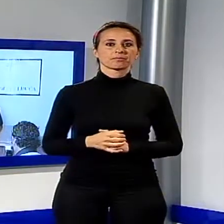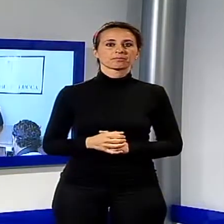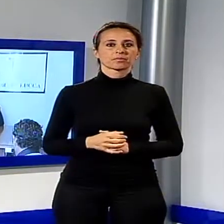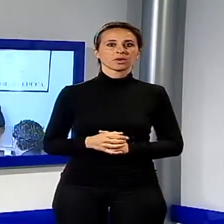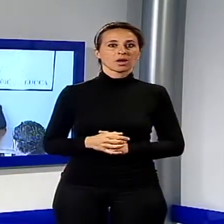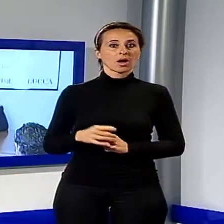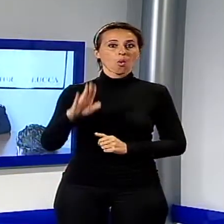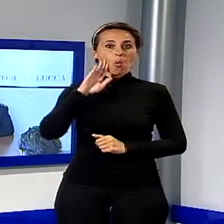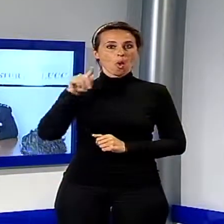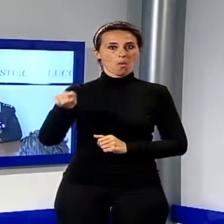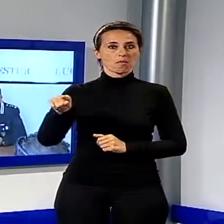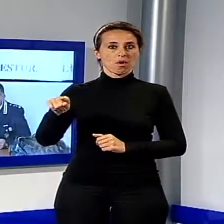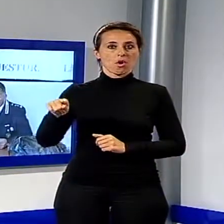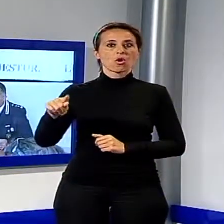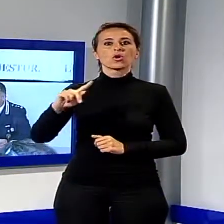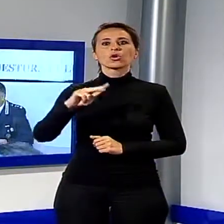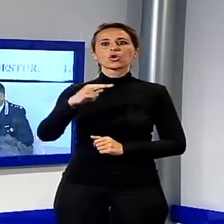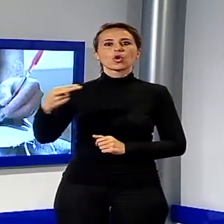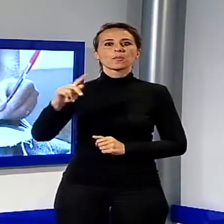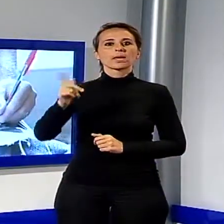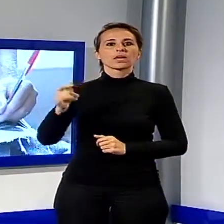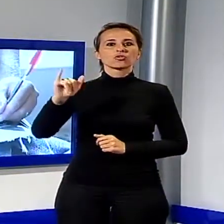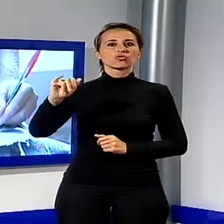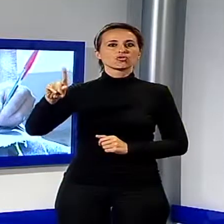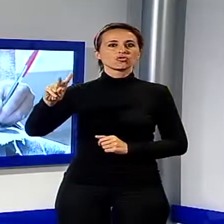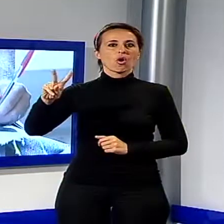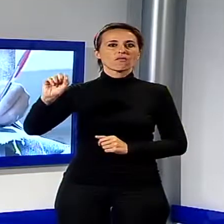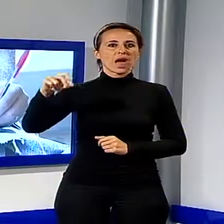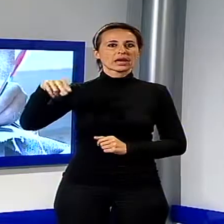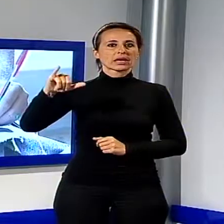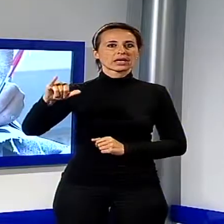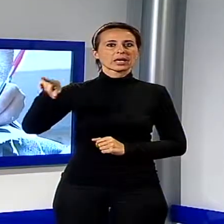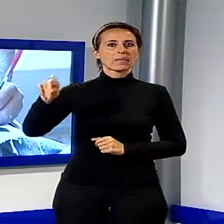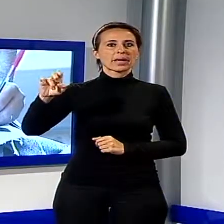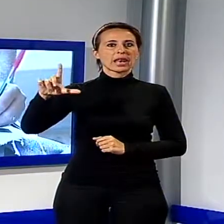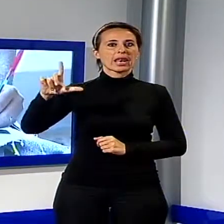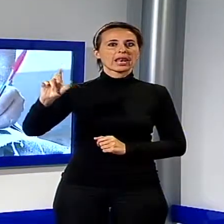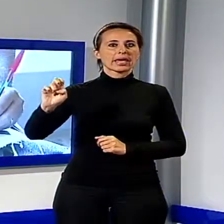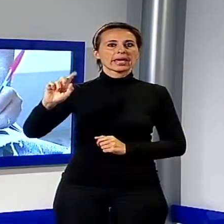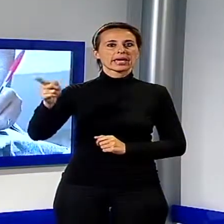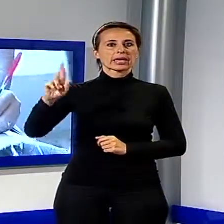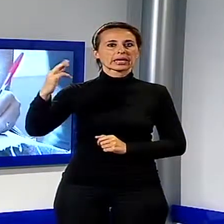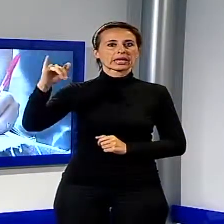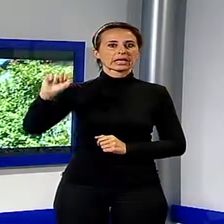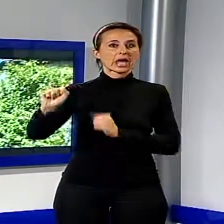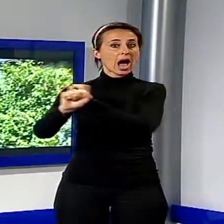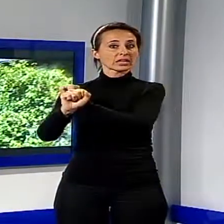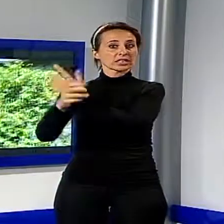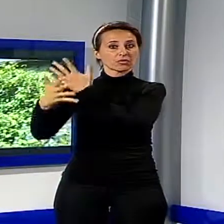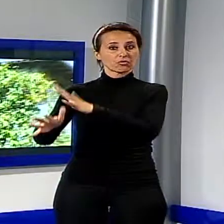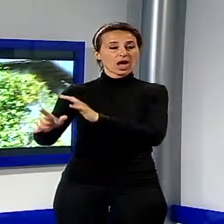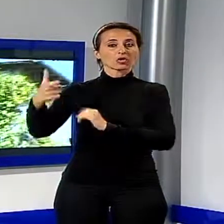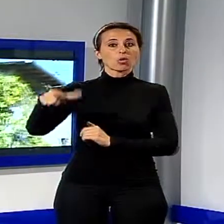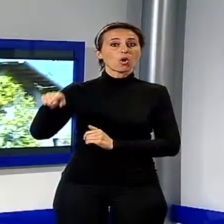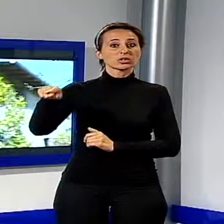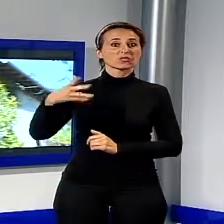uomo di 67 anni, Giovanni Pellegrini, residente a Camaiore, è stato arrestato dagli uomini della polizia di Lucca perché è in possesso